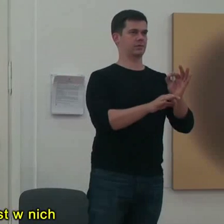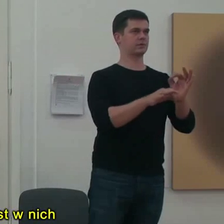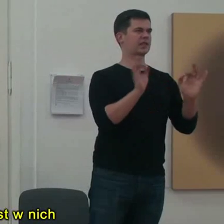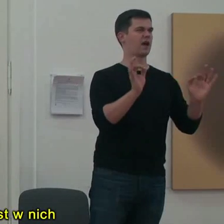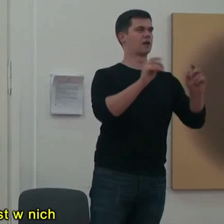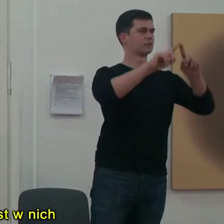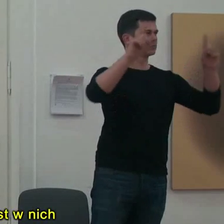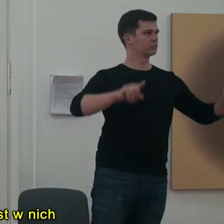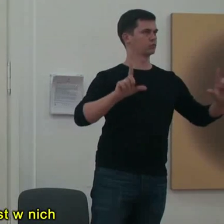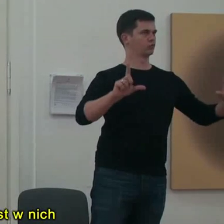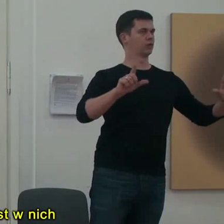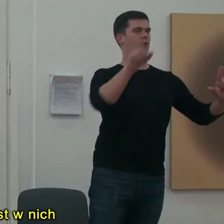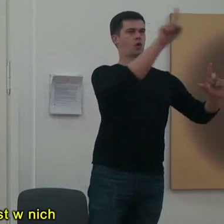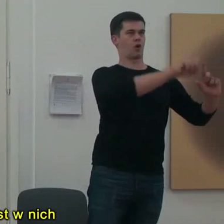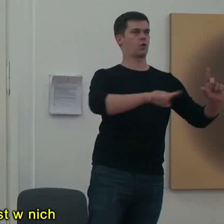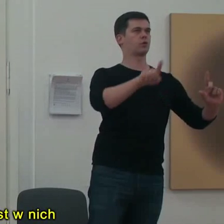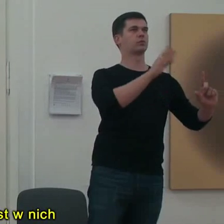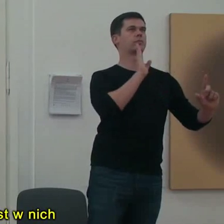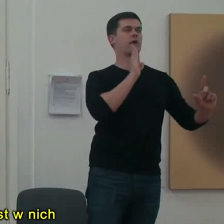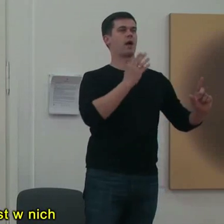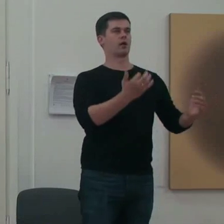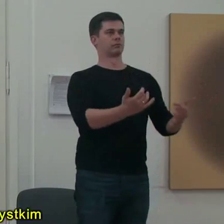gdzieś jest w nich jakaś niesamowita energia.